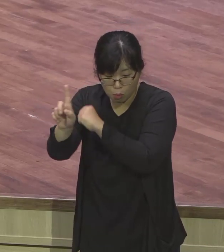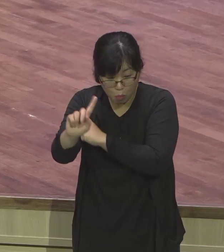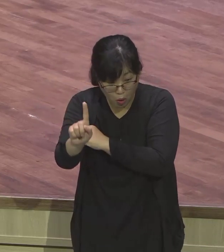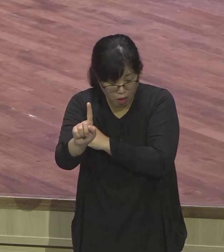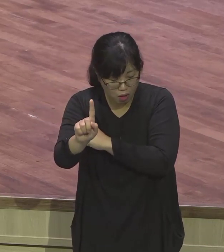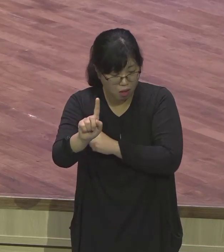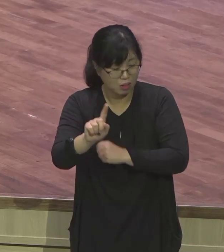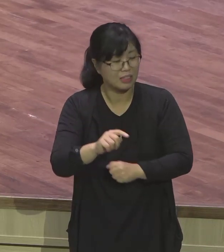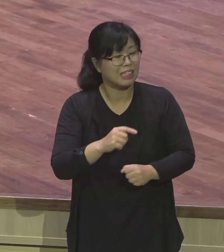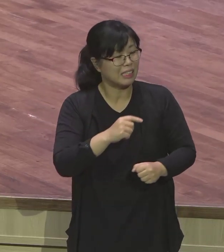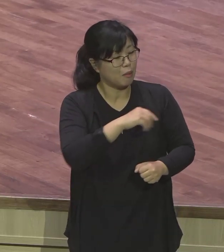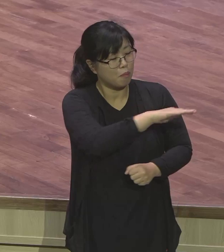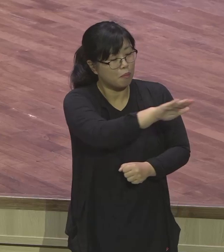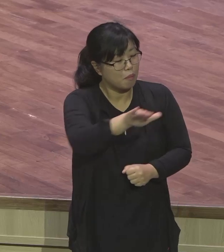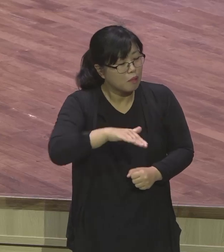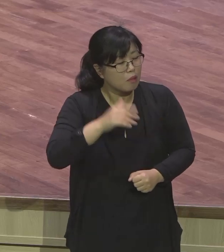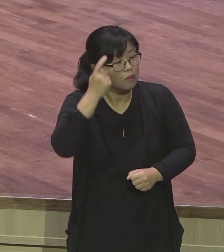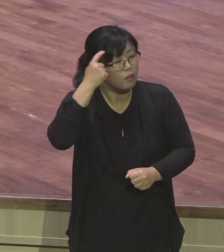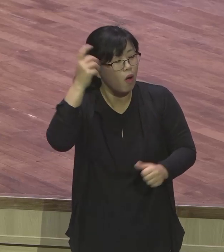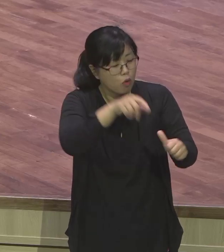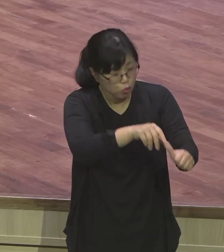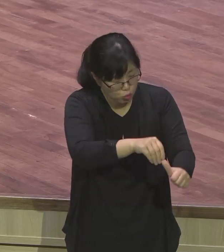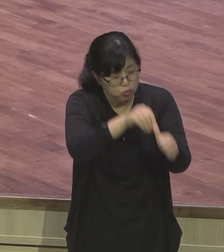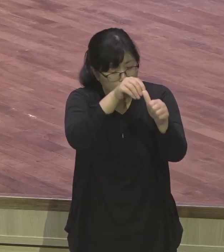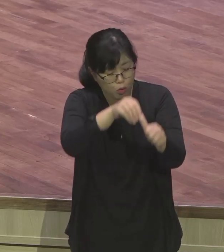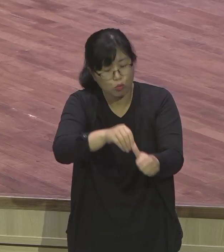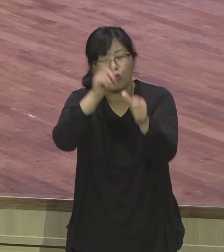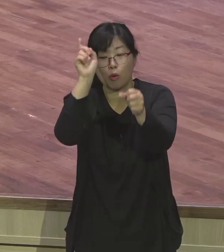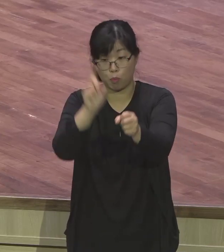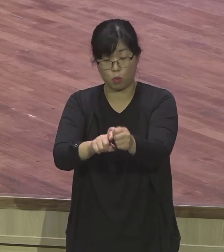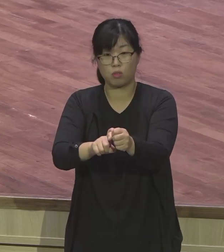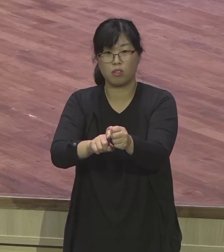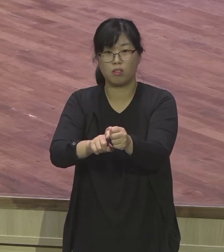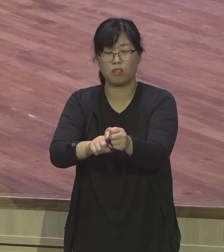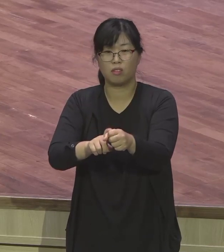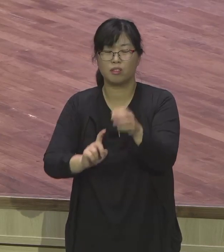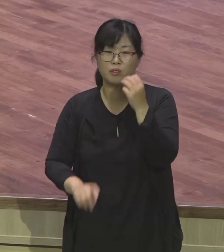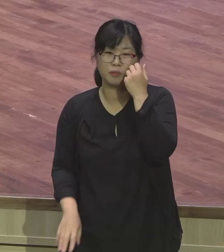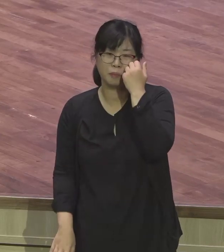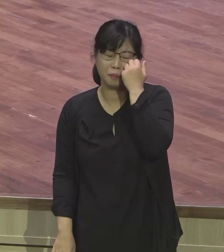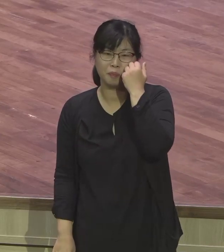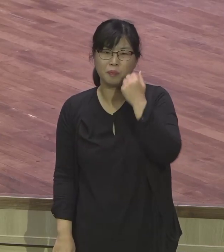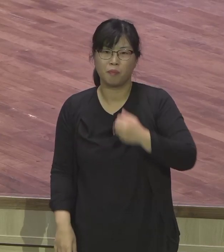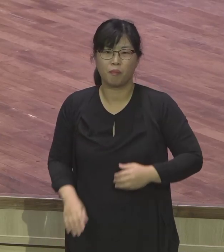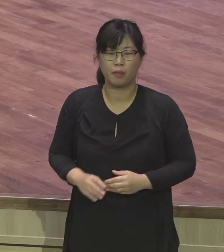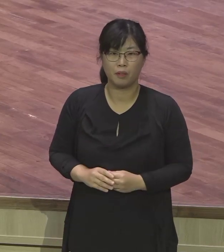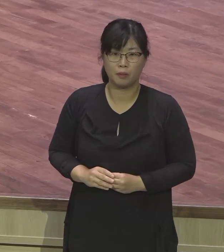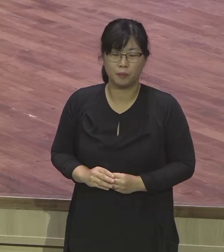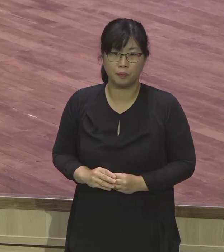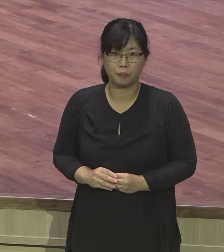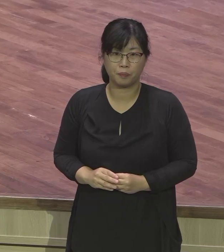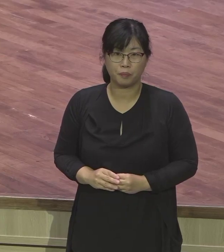복을 주시기 원하는 것이 죽일기 원하는 것이 아니란 말이에요. 요셉이 가졌던 중요한 원칙이 두 가지.